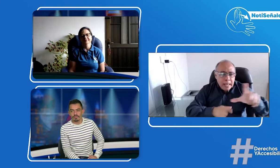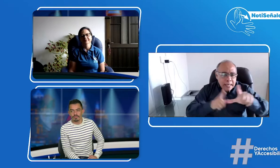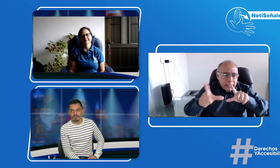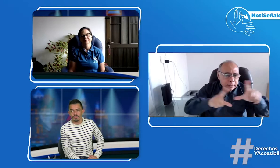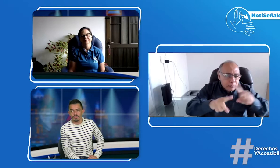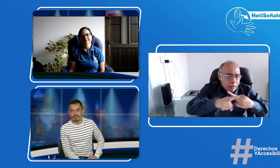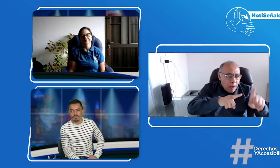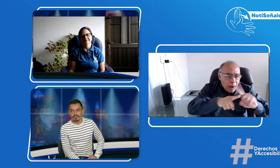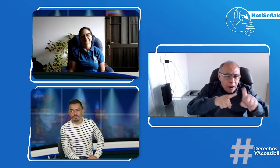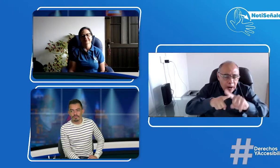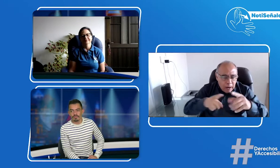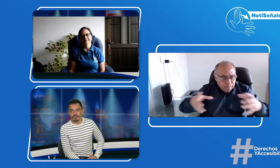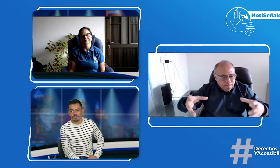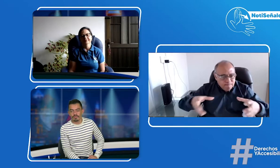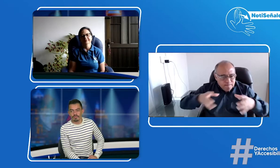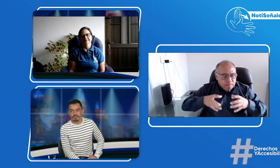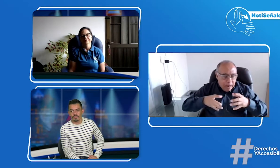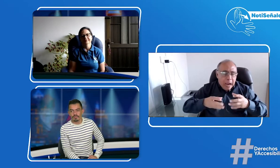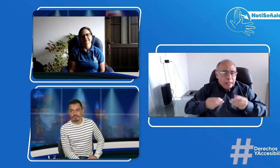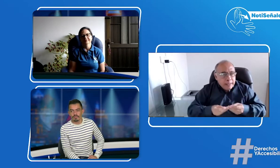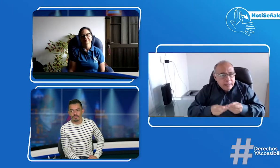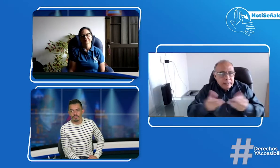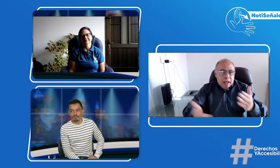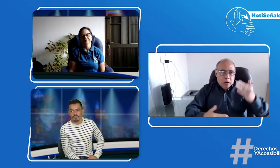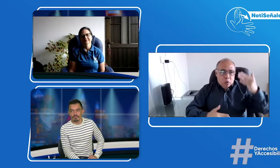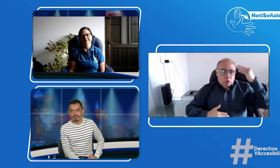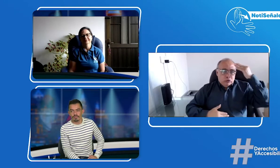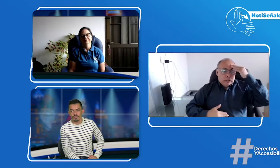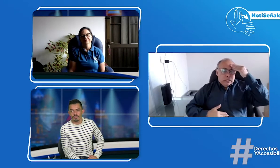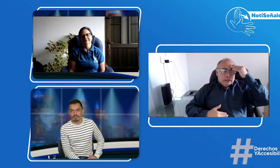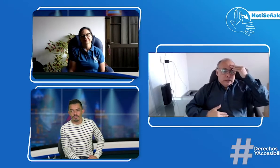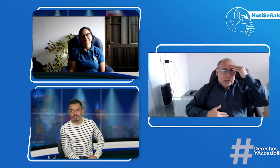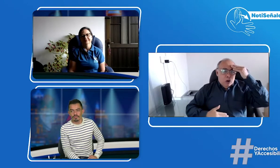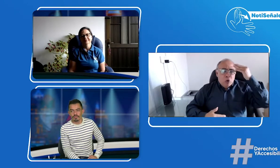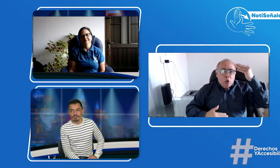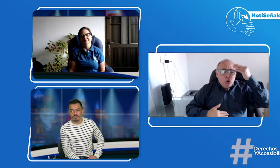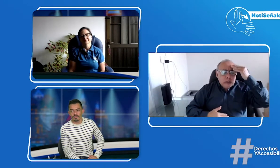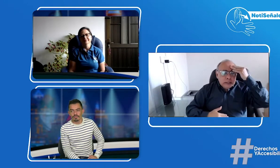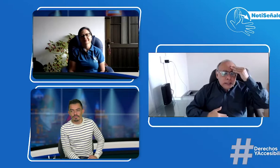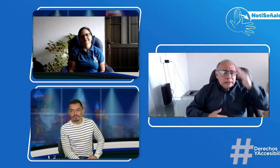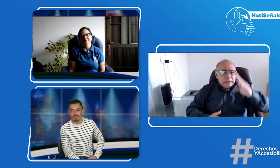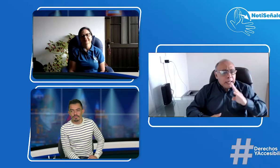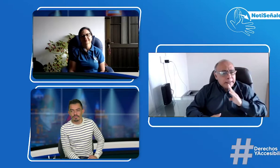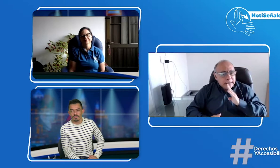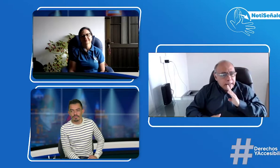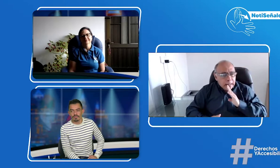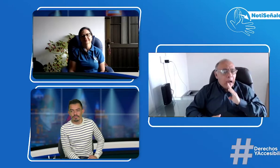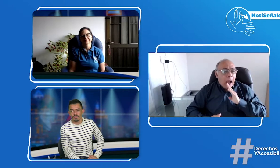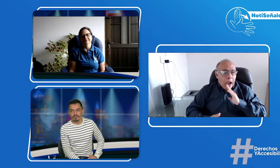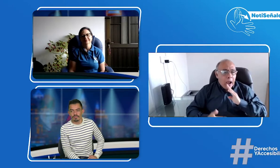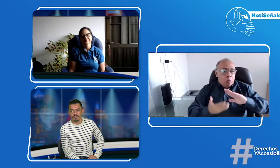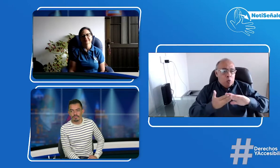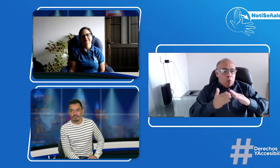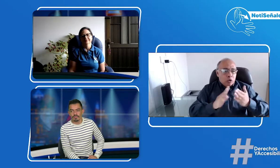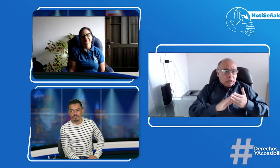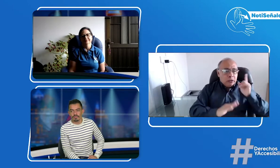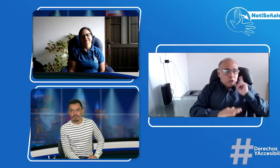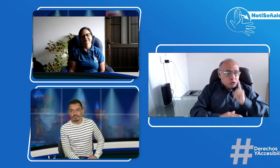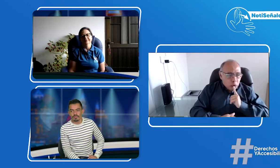COPSAC, Acedus, líderes de diferentes espacios y que de esta manera logremos esa toma de conciencia